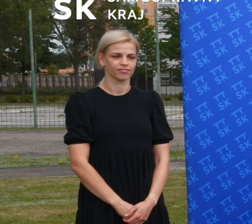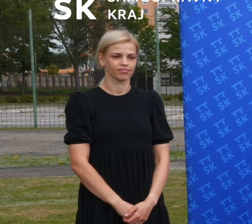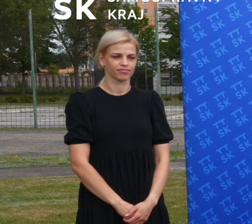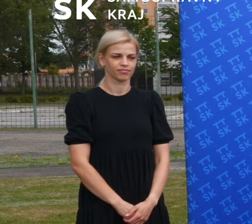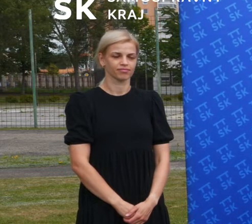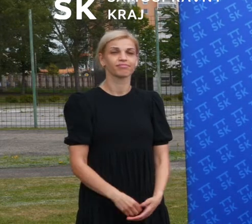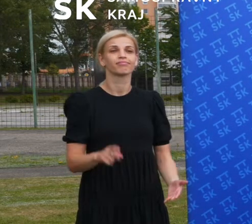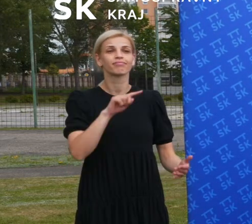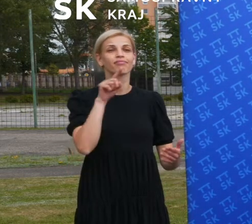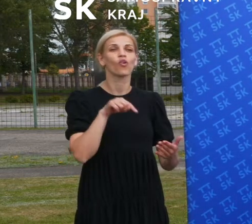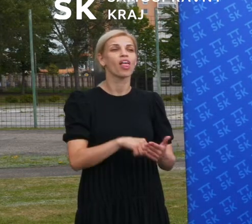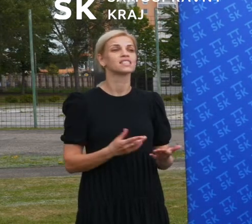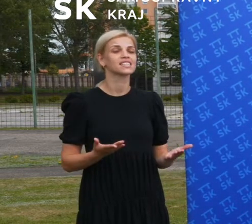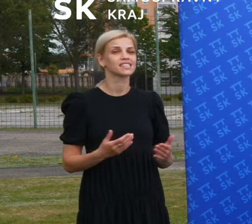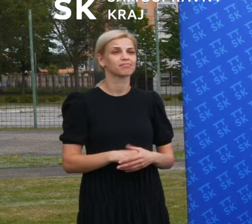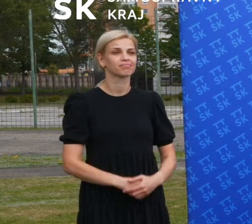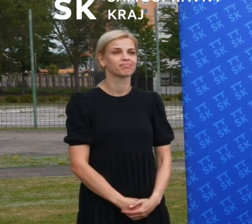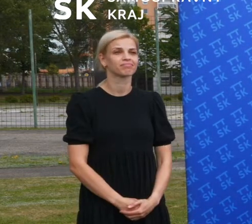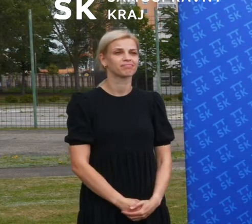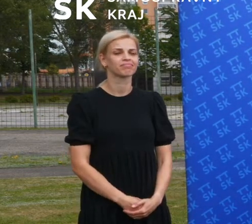Nejaké otázky? Môžeme zodpovedať?